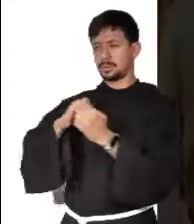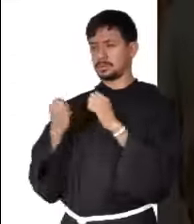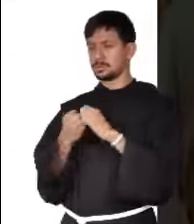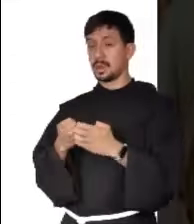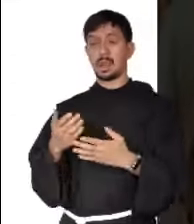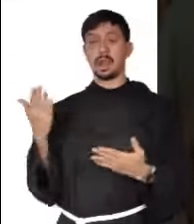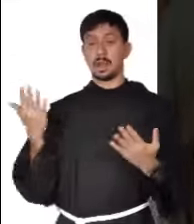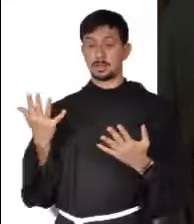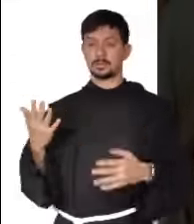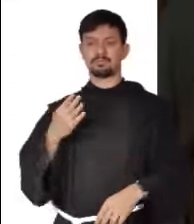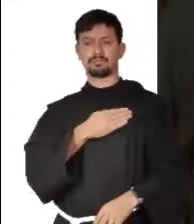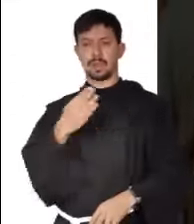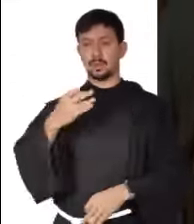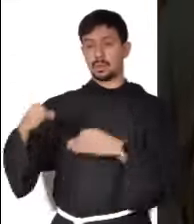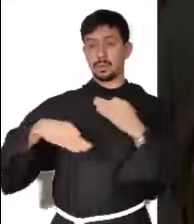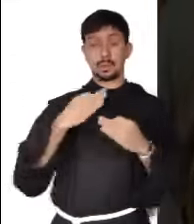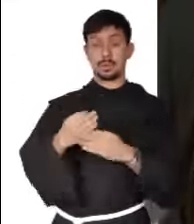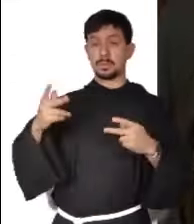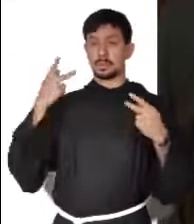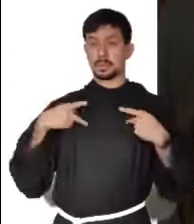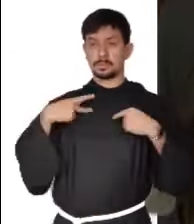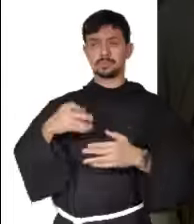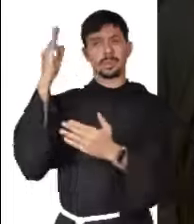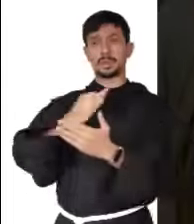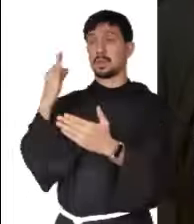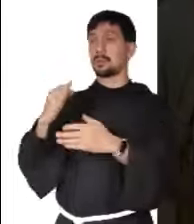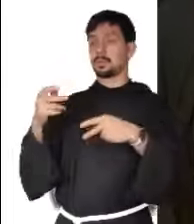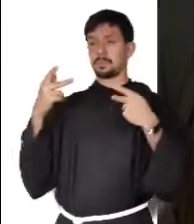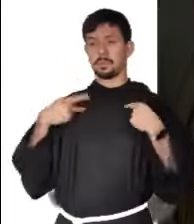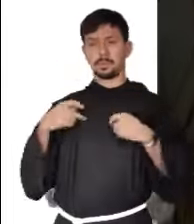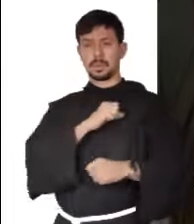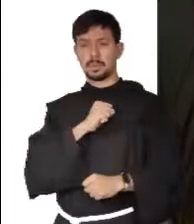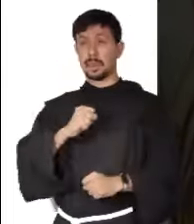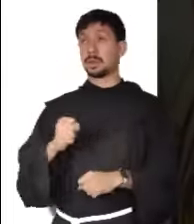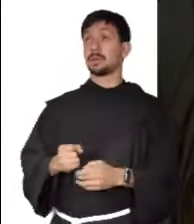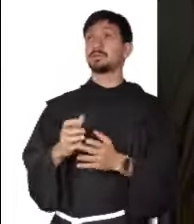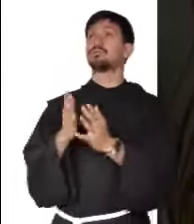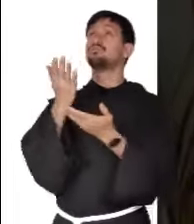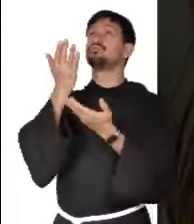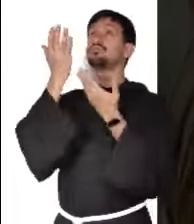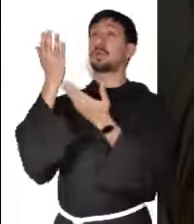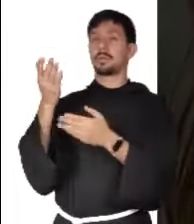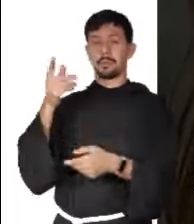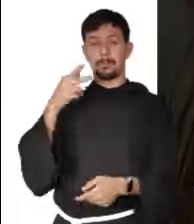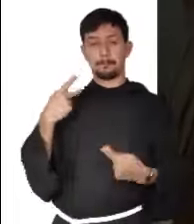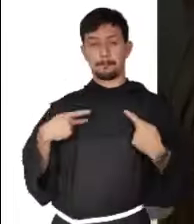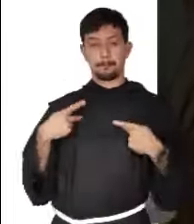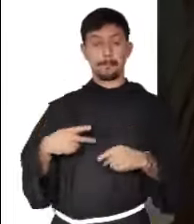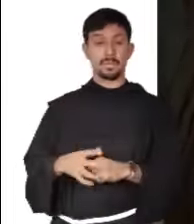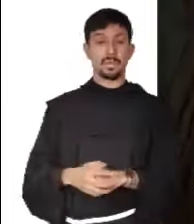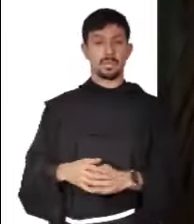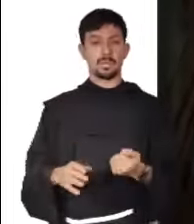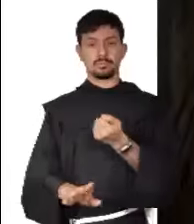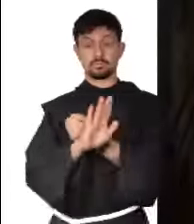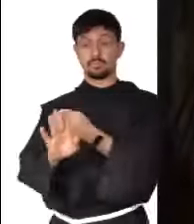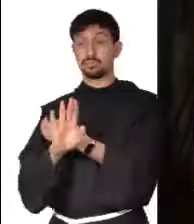hagan el bien a los que los aborrecen, bendigan a quienes los maldicen y oren por quienes los difaman. Al que